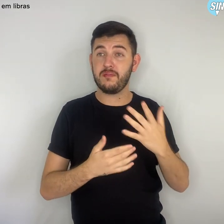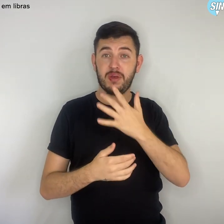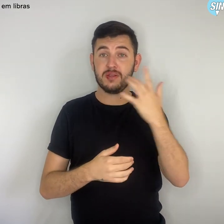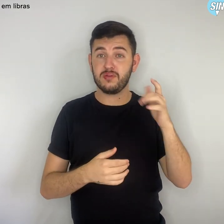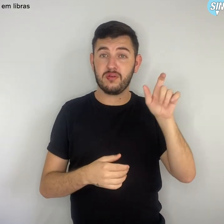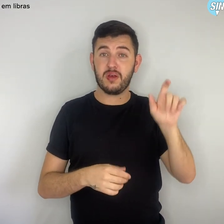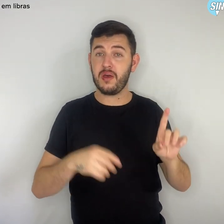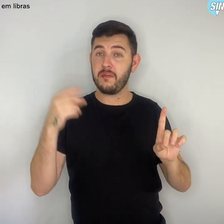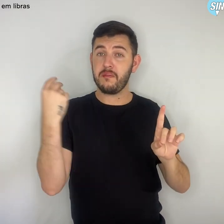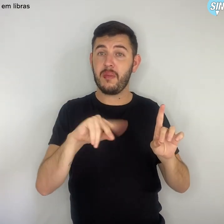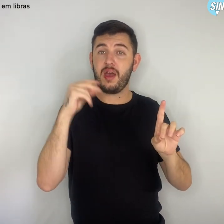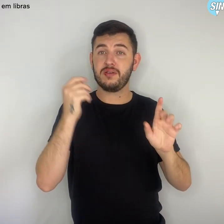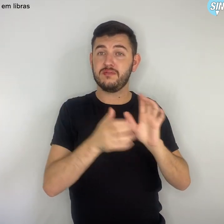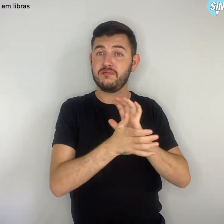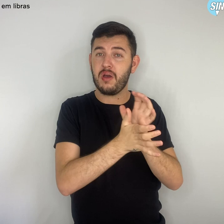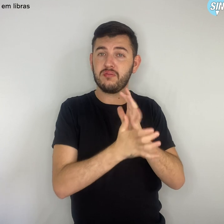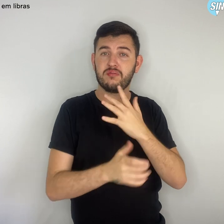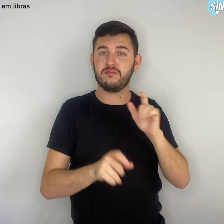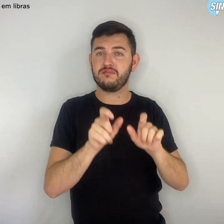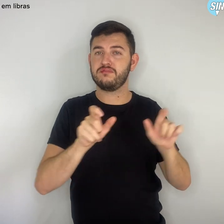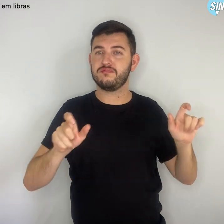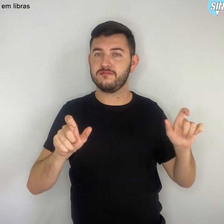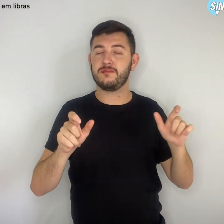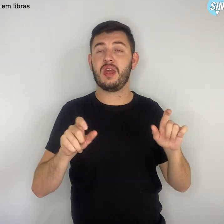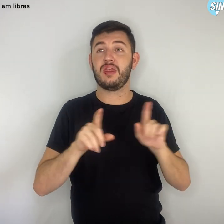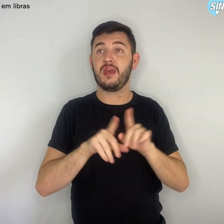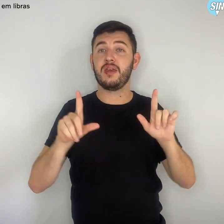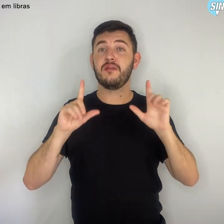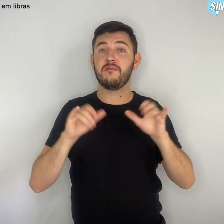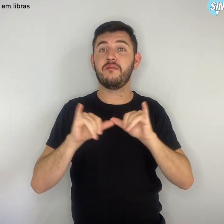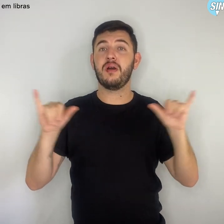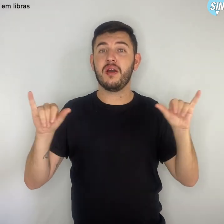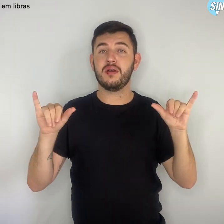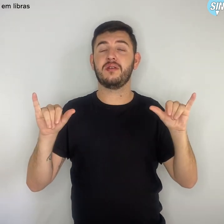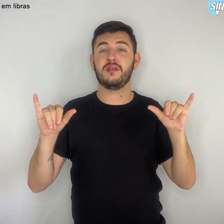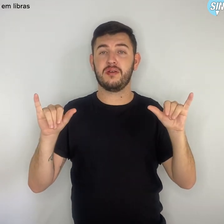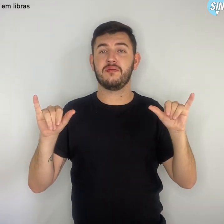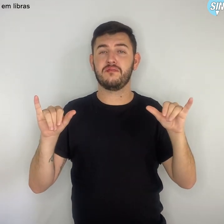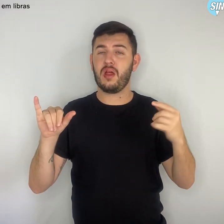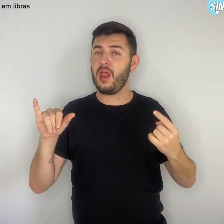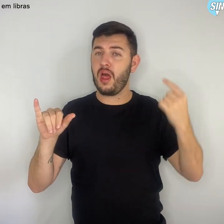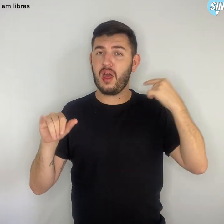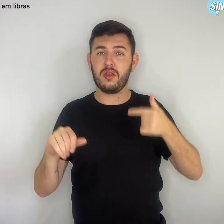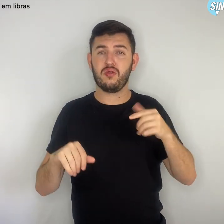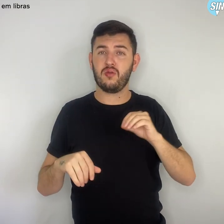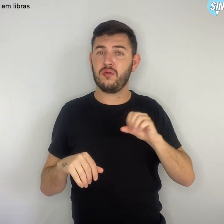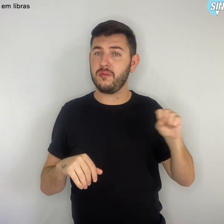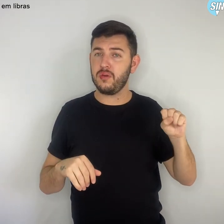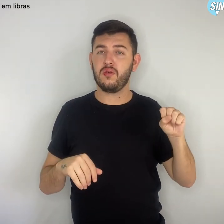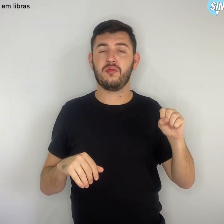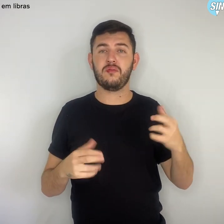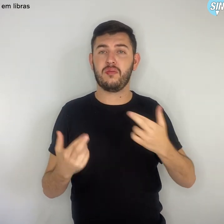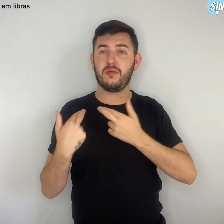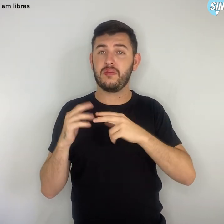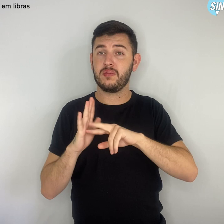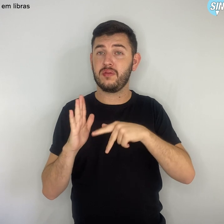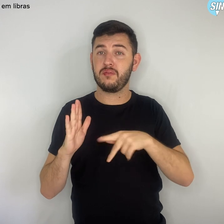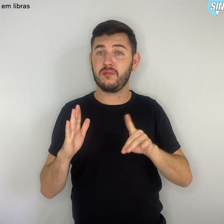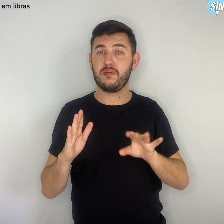iniciada pelo Simpro em 2008. A violência é gerada fora das escolas, por